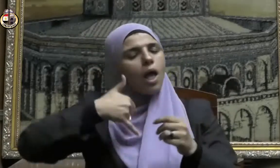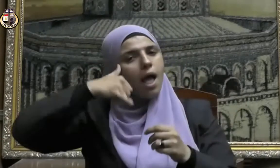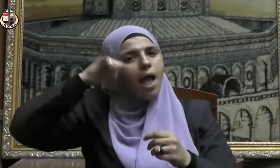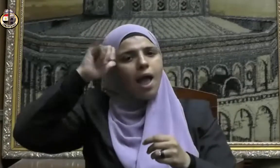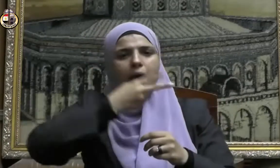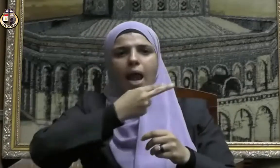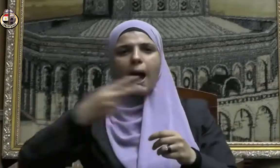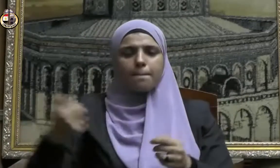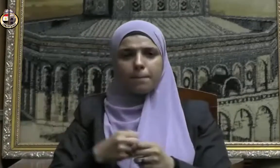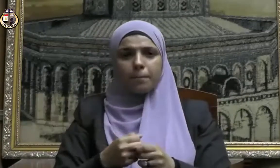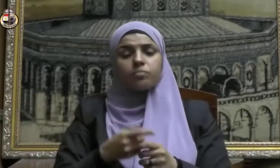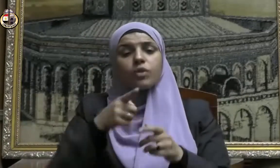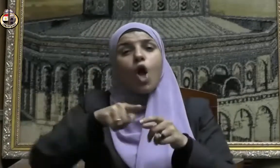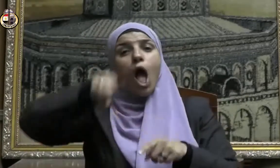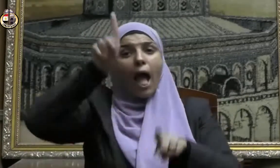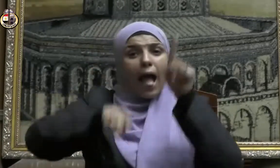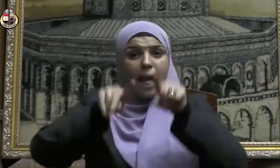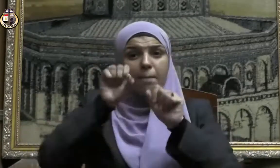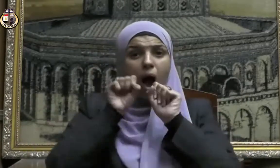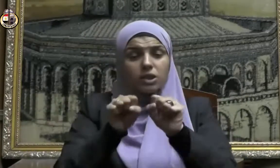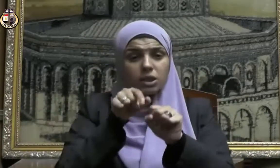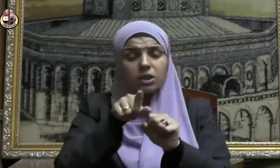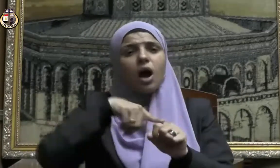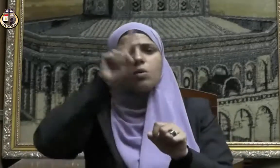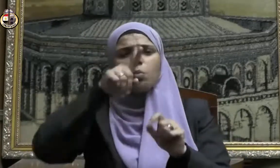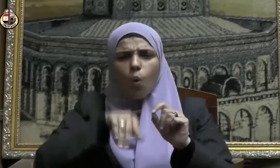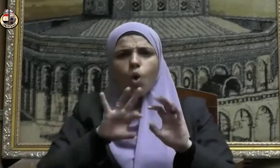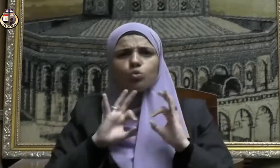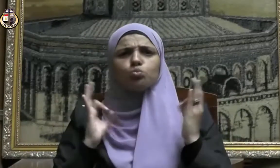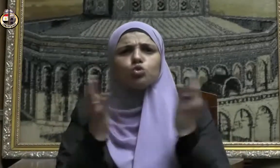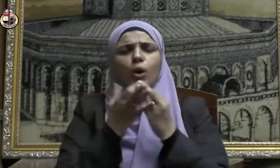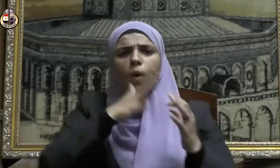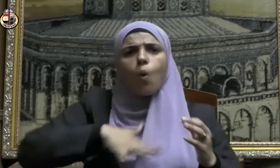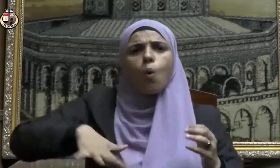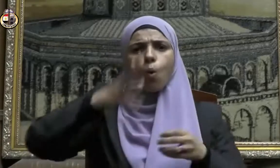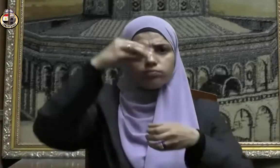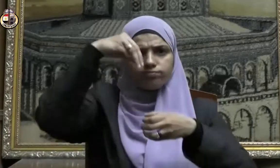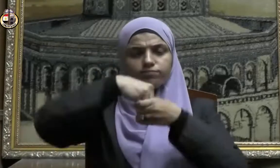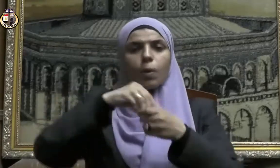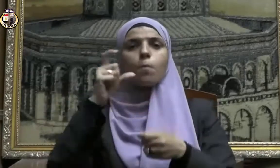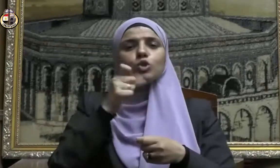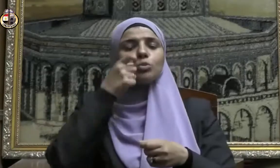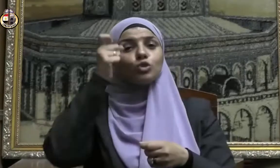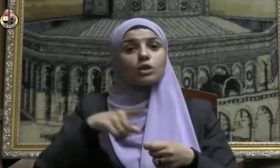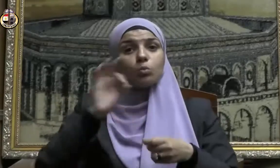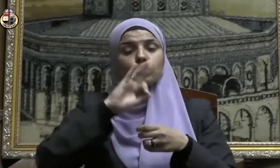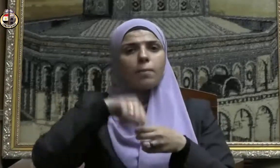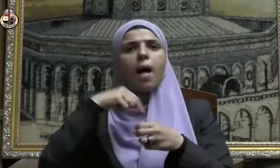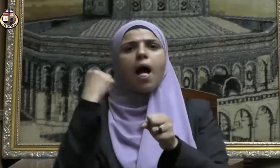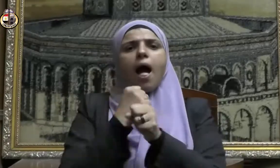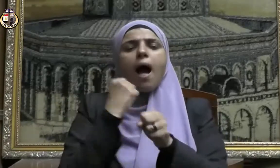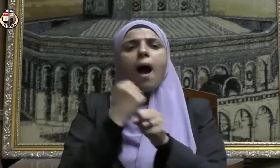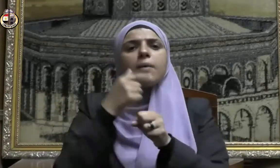فهي أيام يجتمع للمسلم فيها أداء أمهات